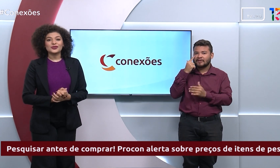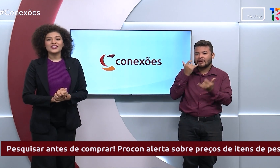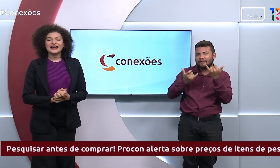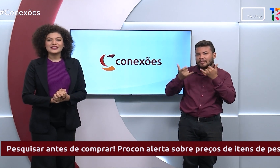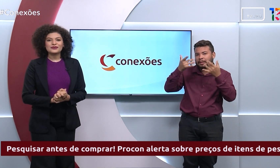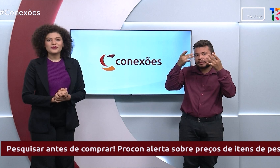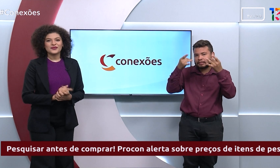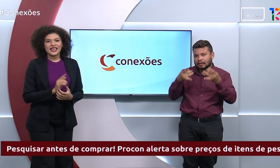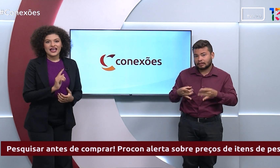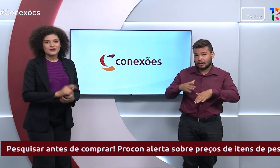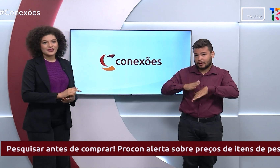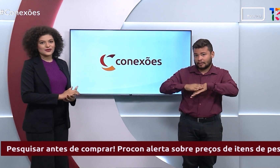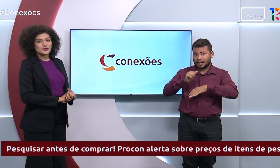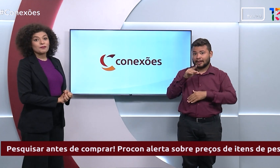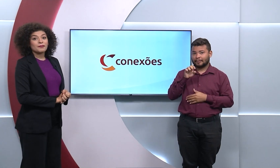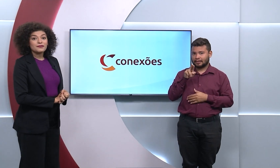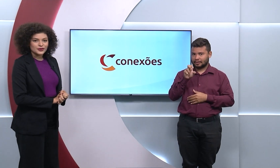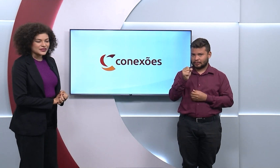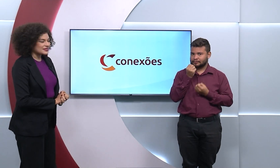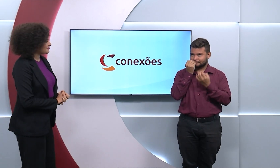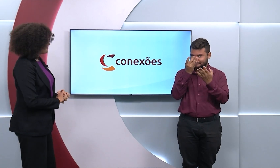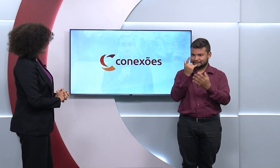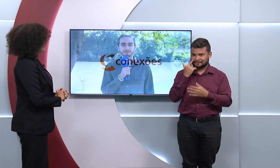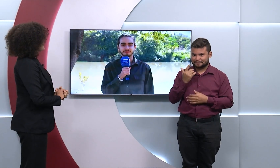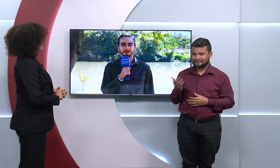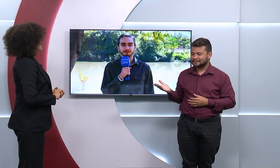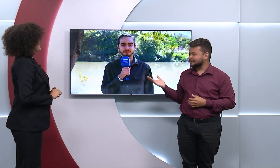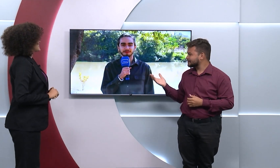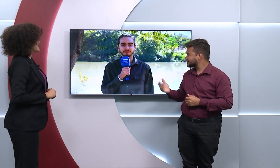o estudante de jornalismo, Amadeus Pamplona.